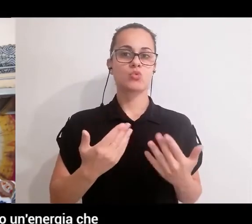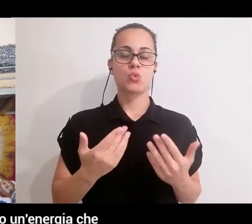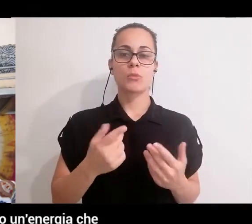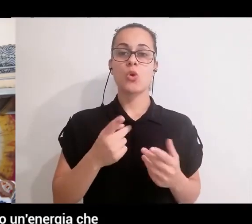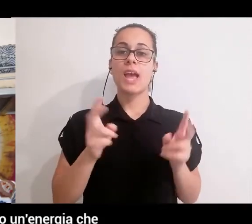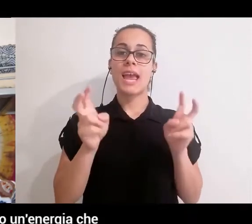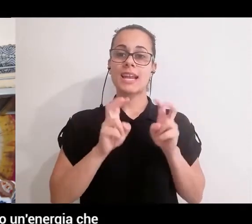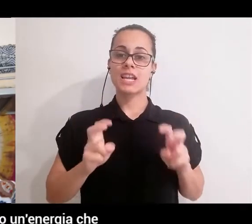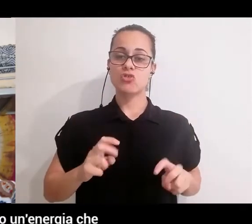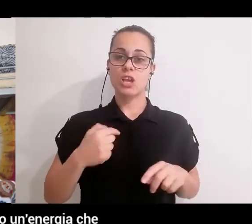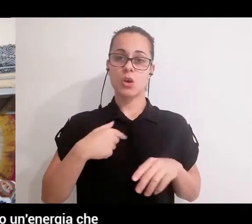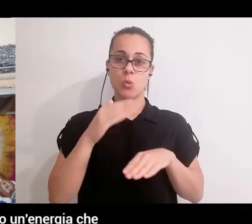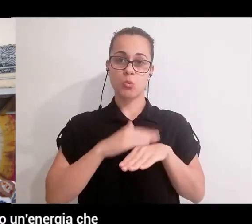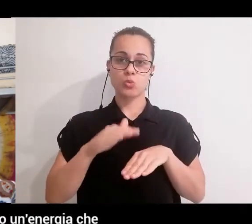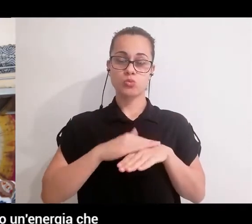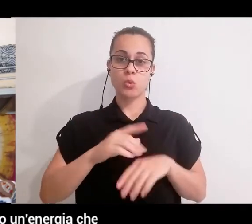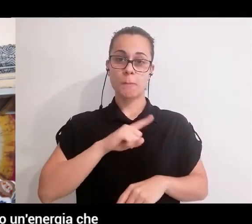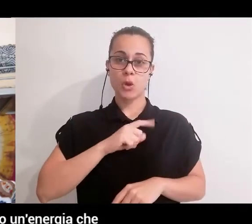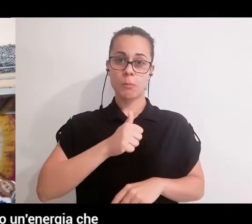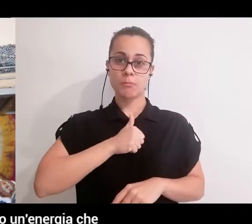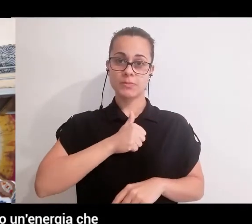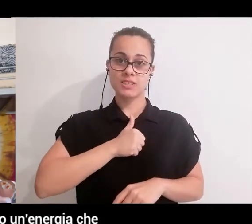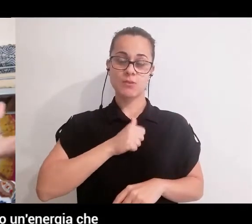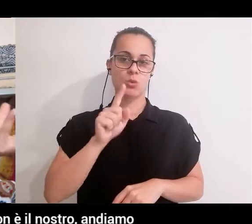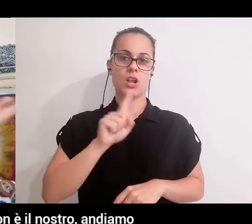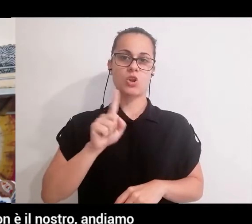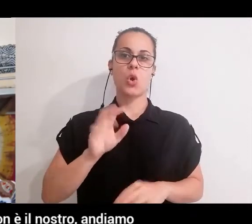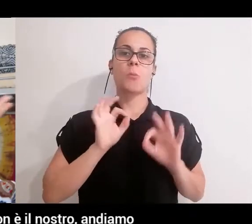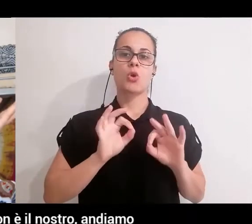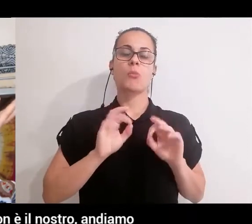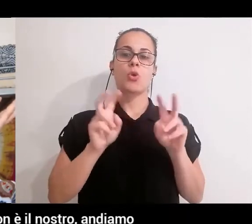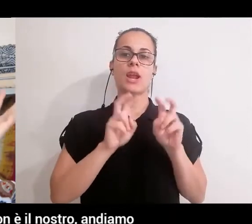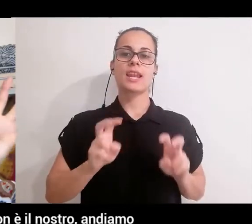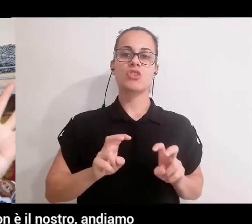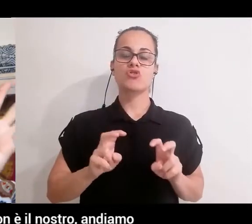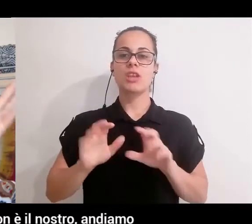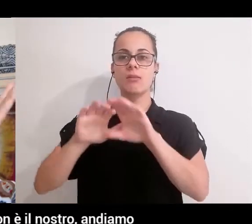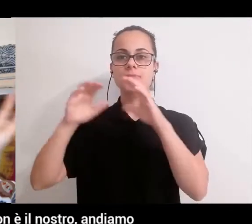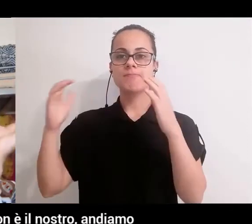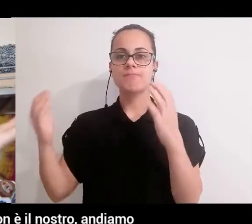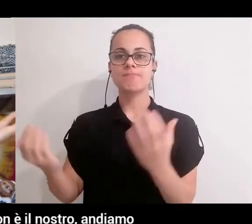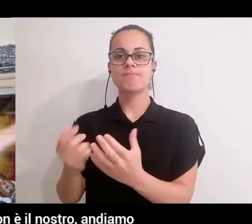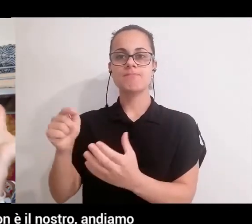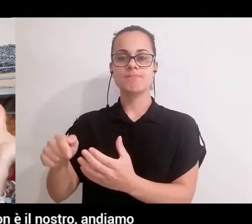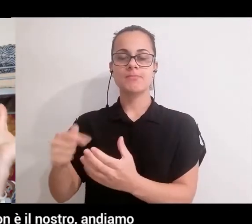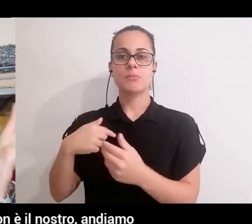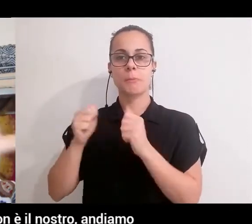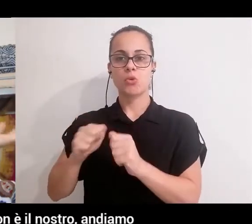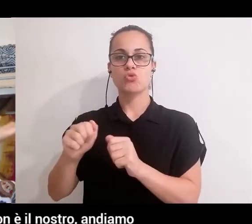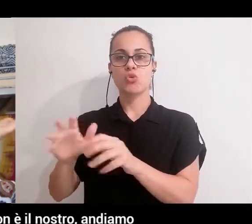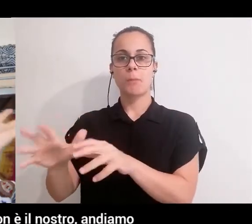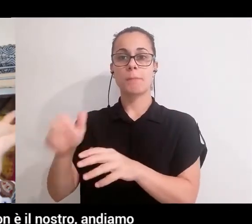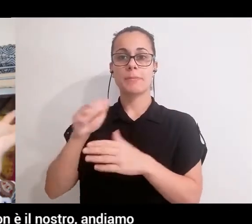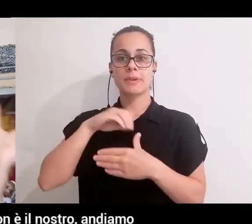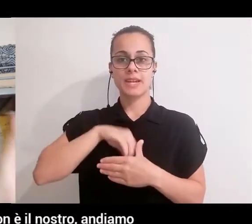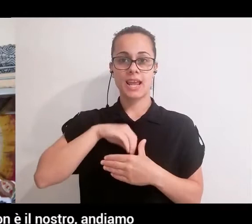nostra energia personale, ma utilizziamo un'energia che proviene da un bacino inesauribile, che non